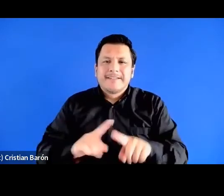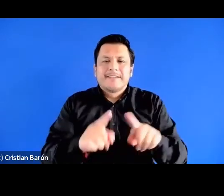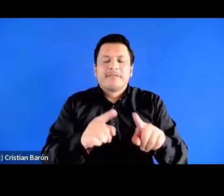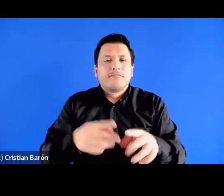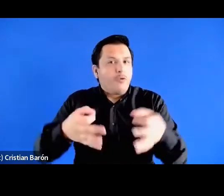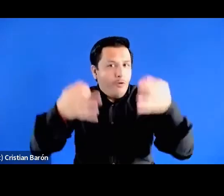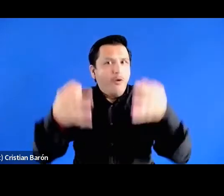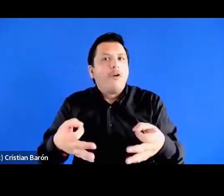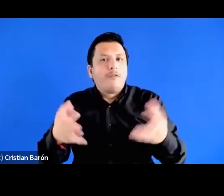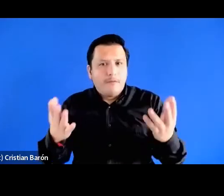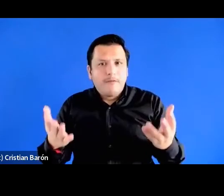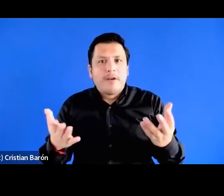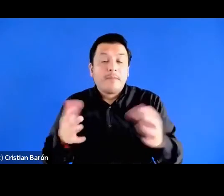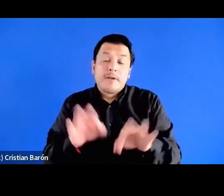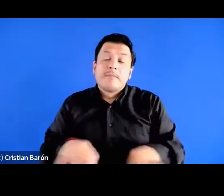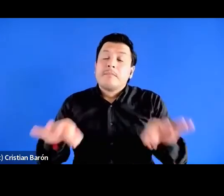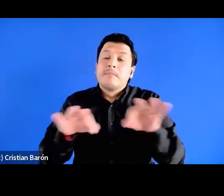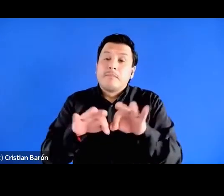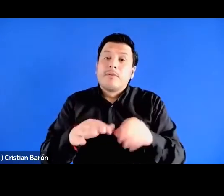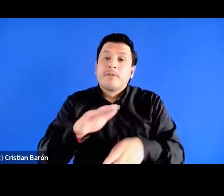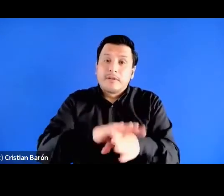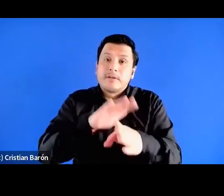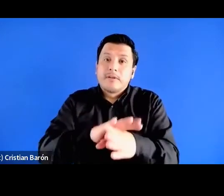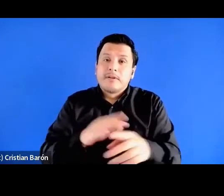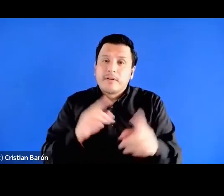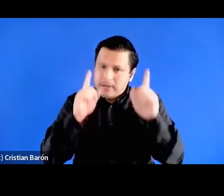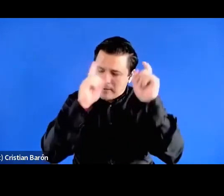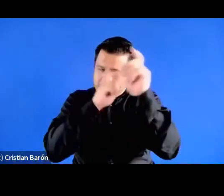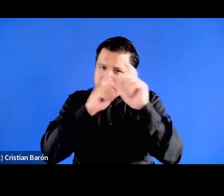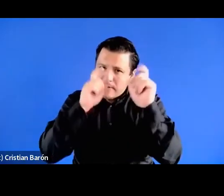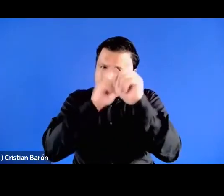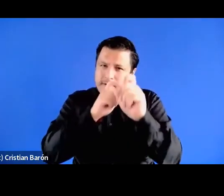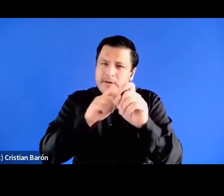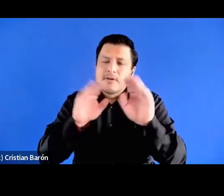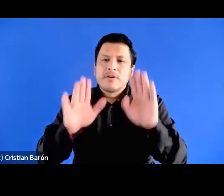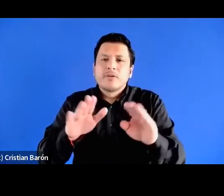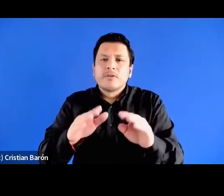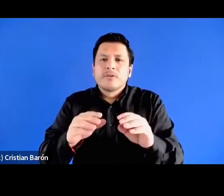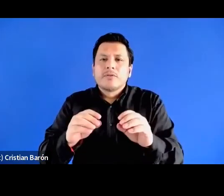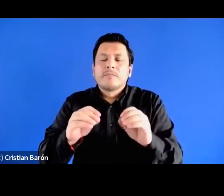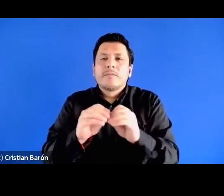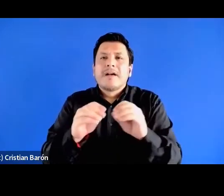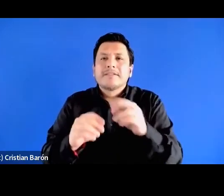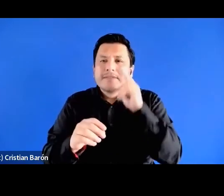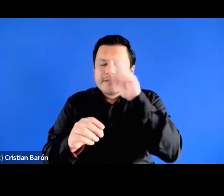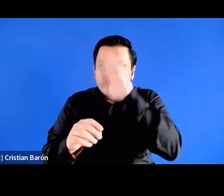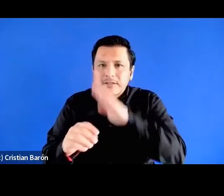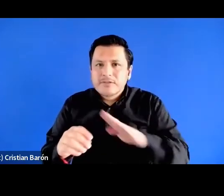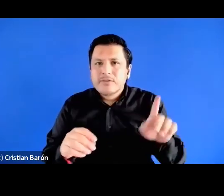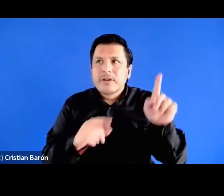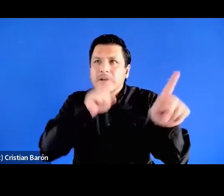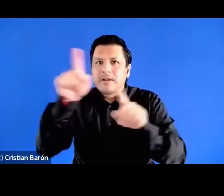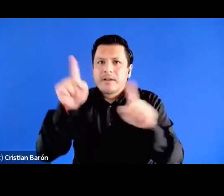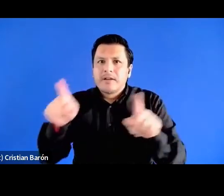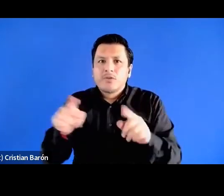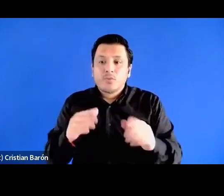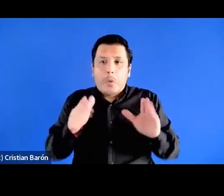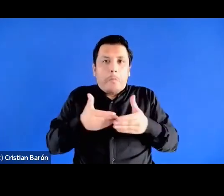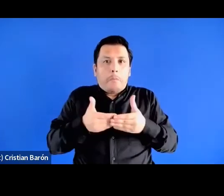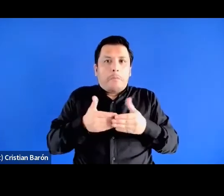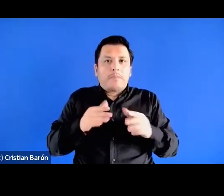esto de la importancia de hacer esta reflexión también de forma transnacional y no únicamente nacional.